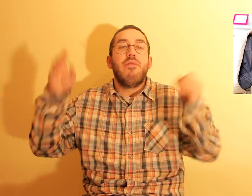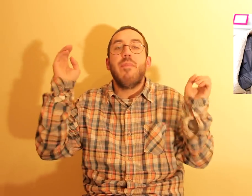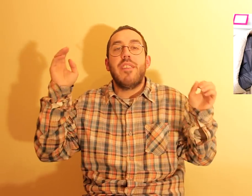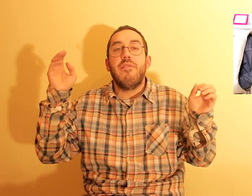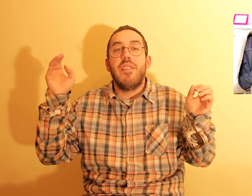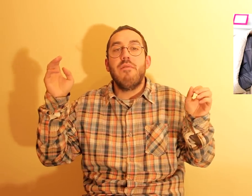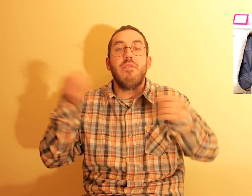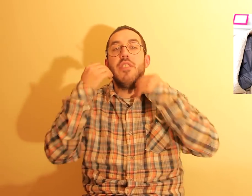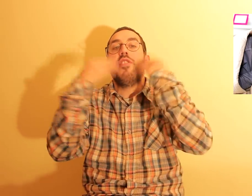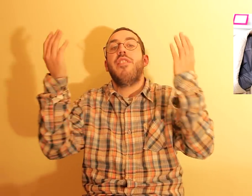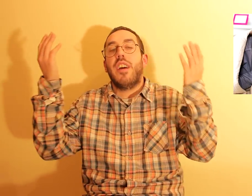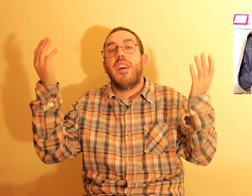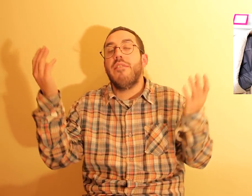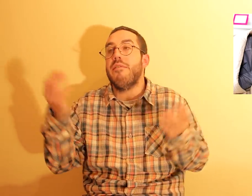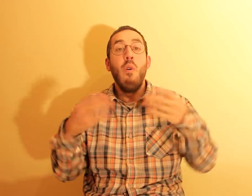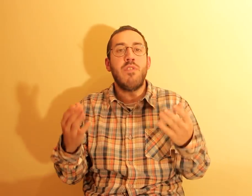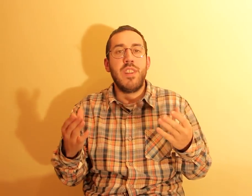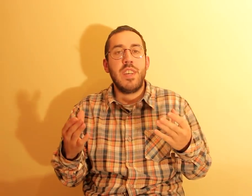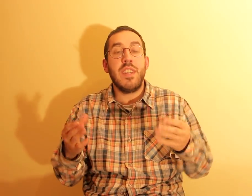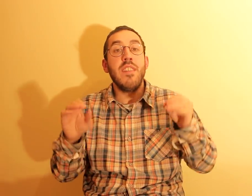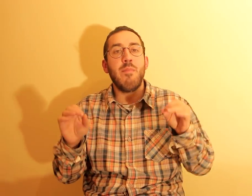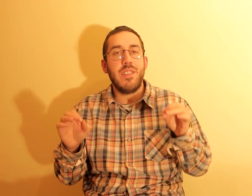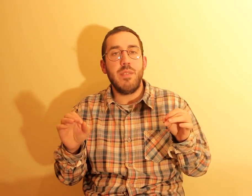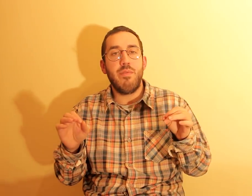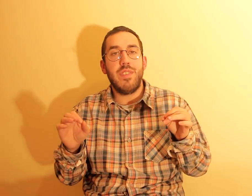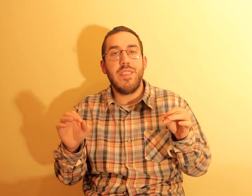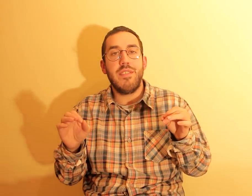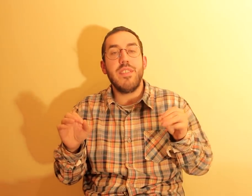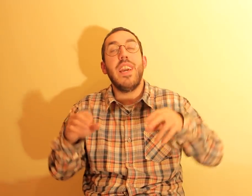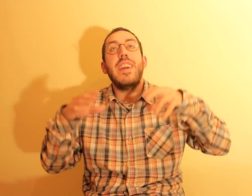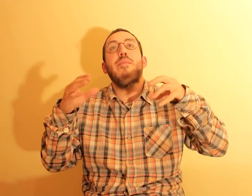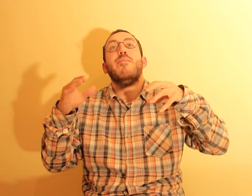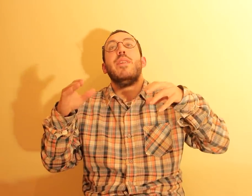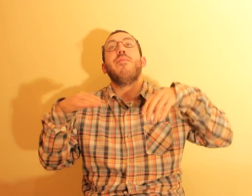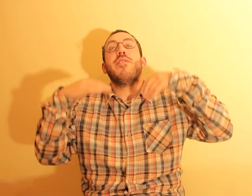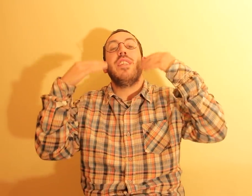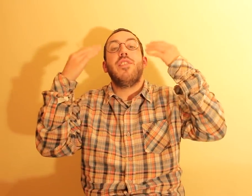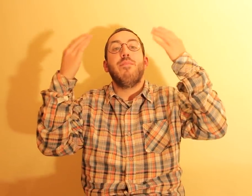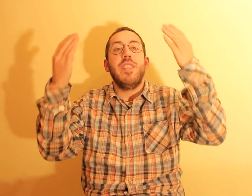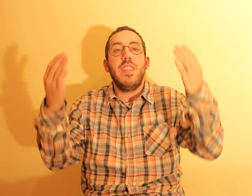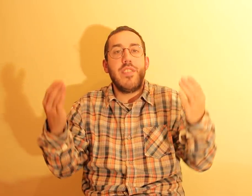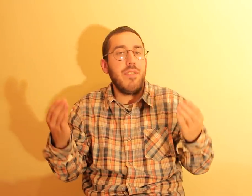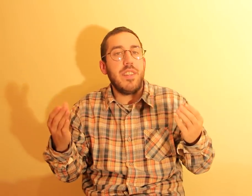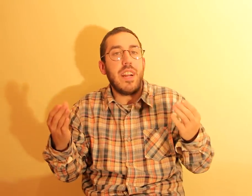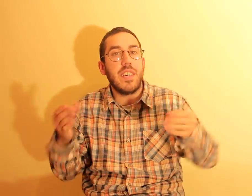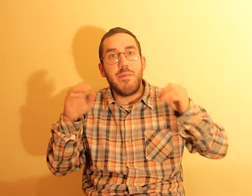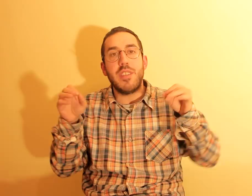sou médico nenhum, estou aqui cheio de arranho. Outra dica, não menos importante, é, para vocês, meninas, evitarem, que a vossa